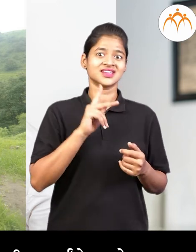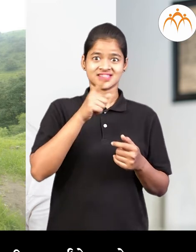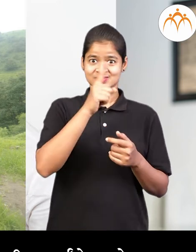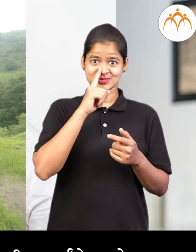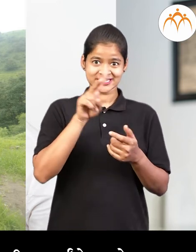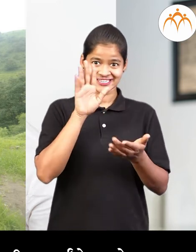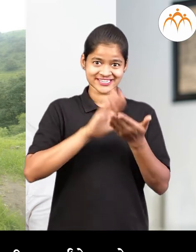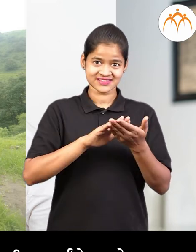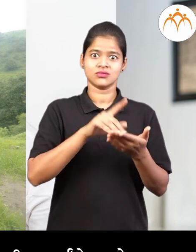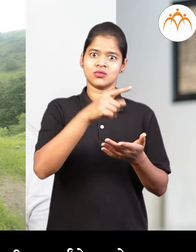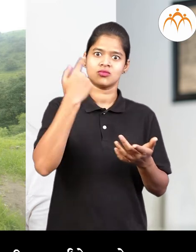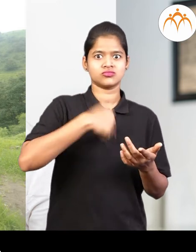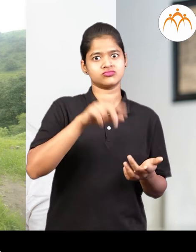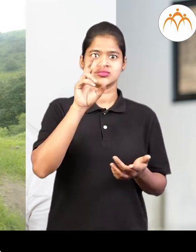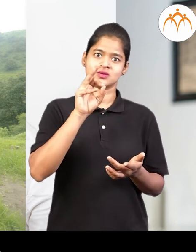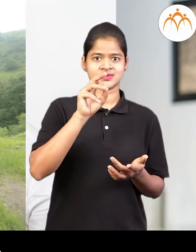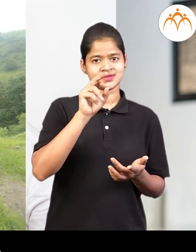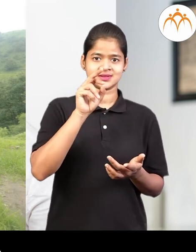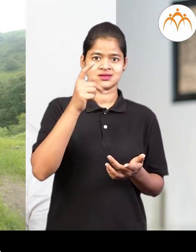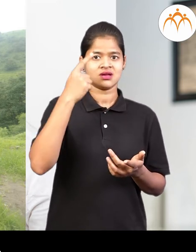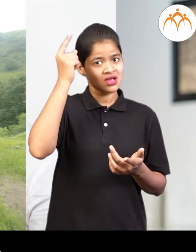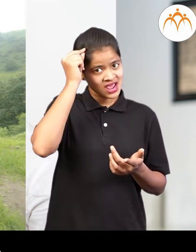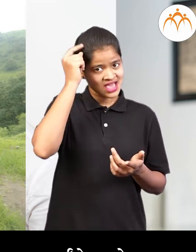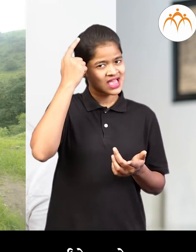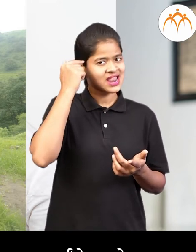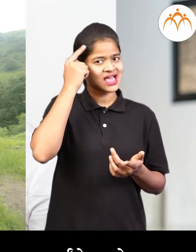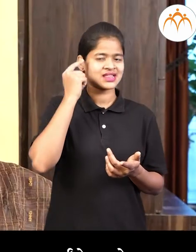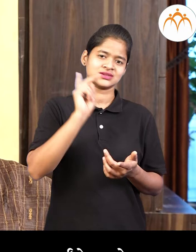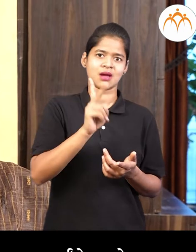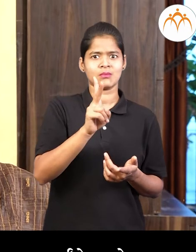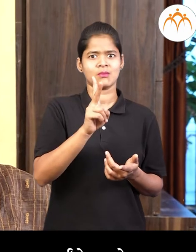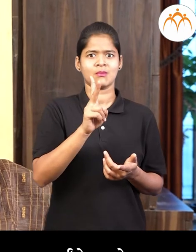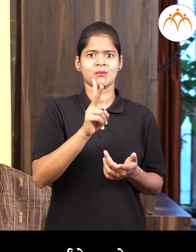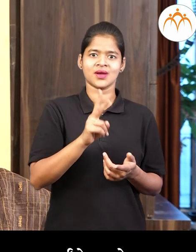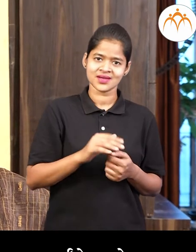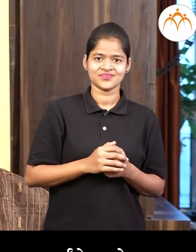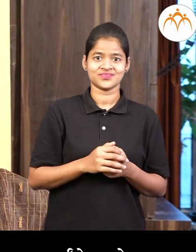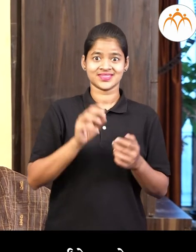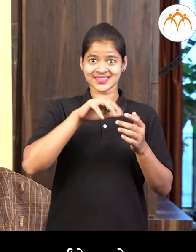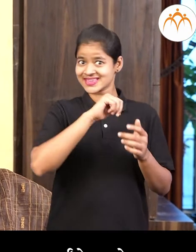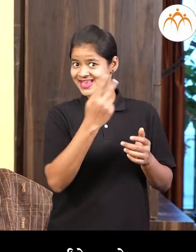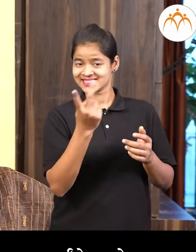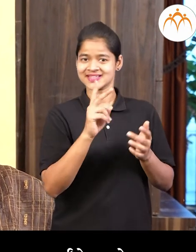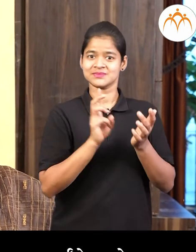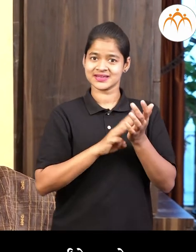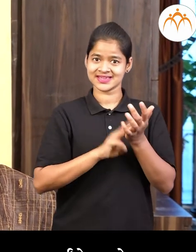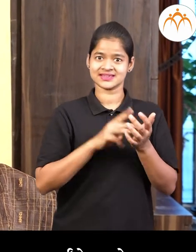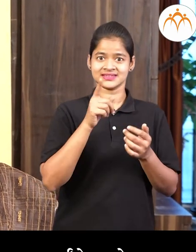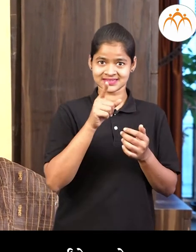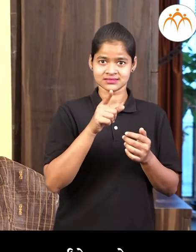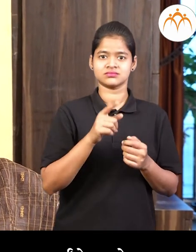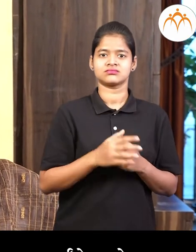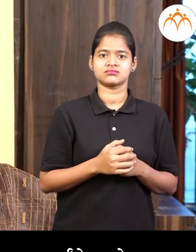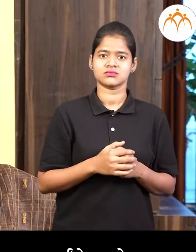साधरन तीस वर्षांचेद त्यांचे केस काडेद मतर मनोहर दादा मनजे काकाचे बाबा